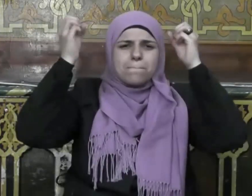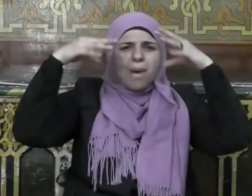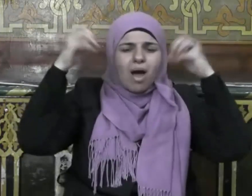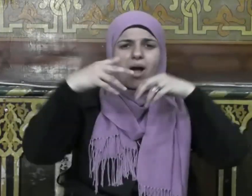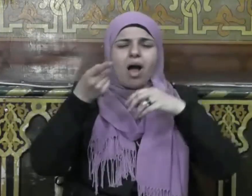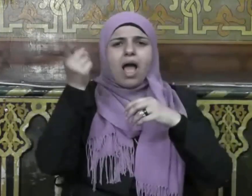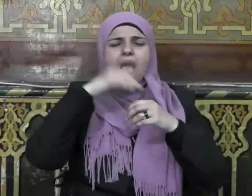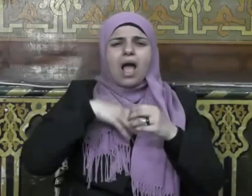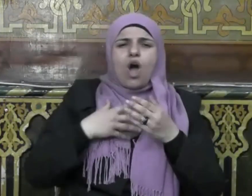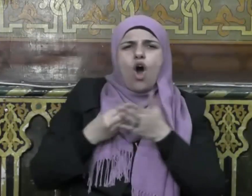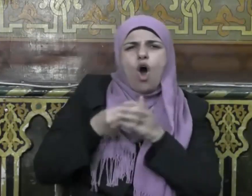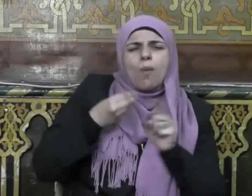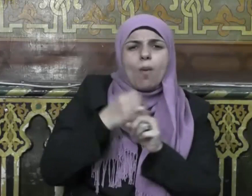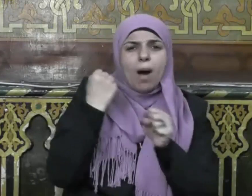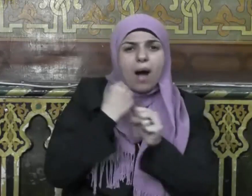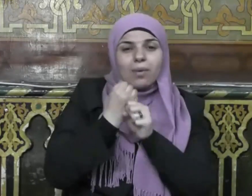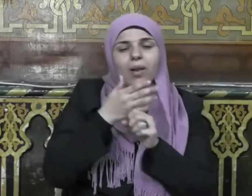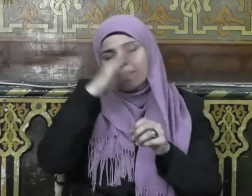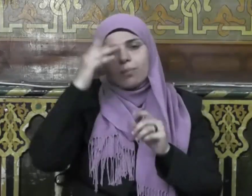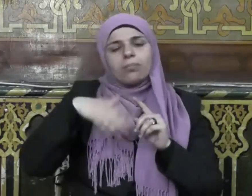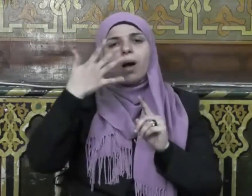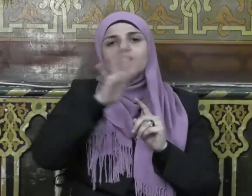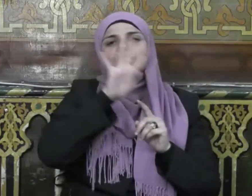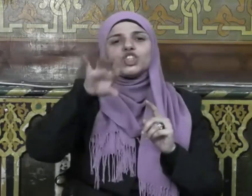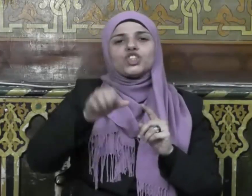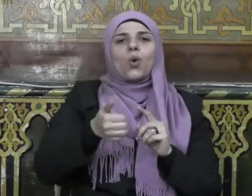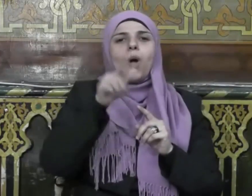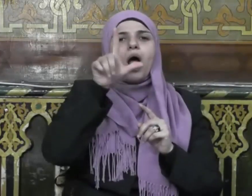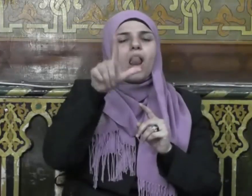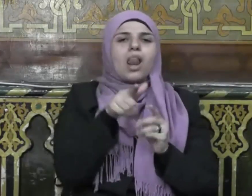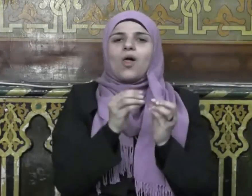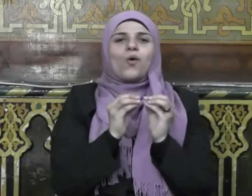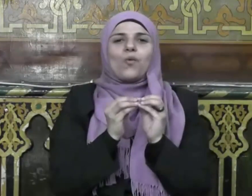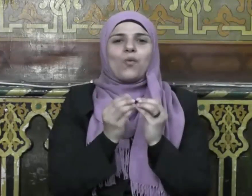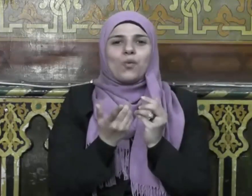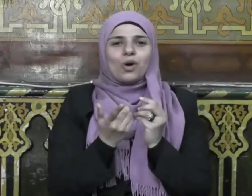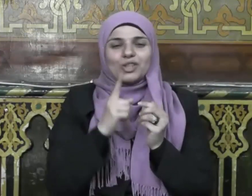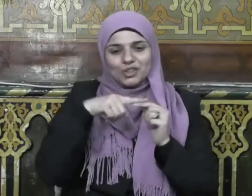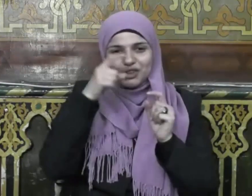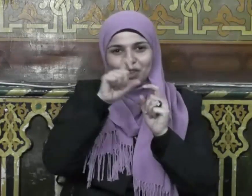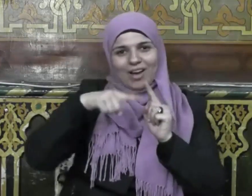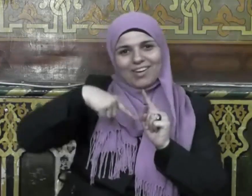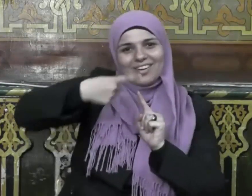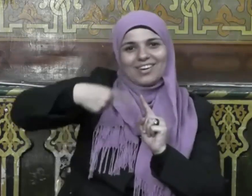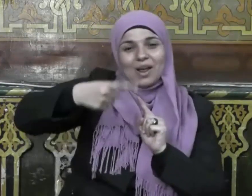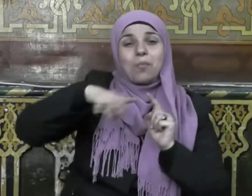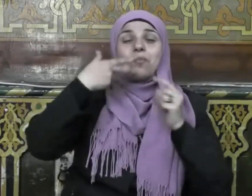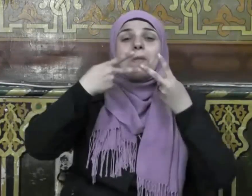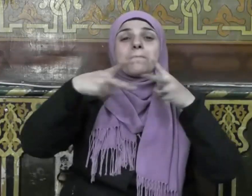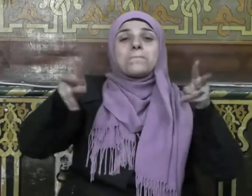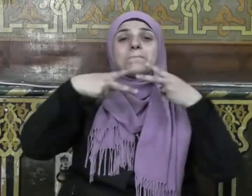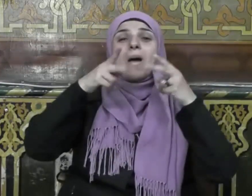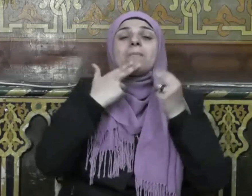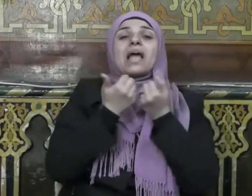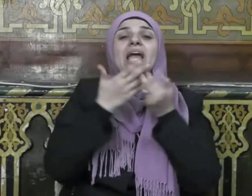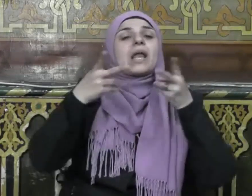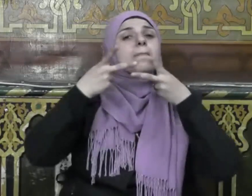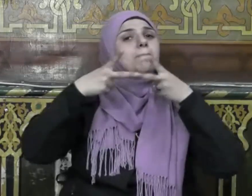والنفحات فماذا عن شوال إن أبواب الخير كلها لا زالت مفتحة